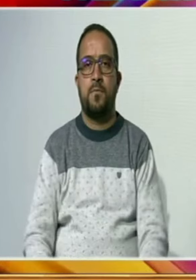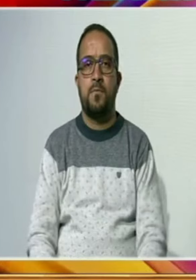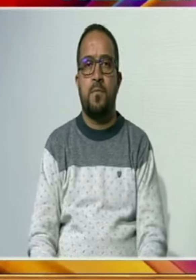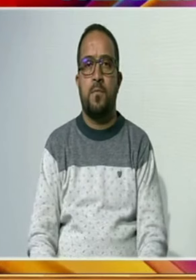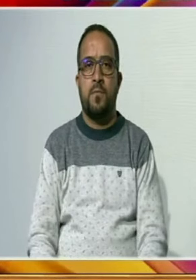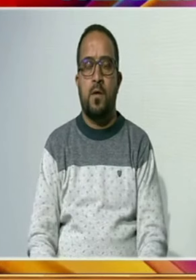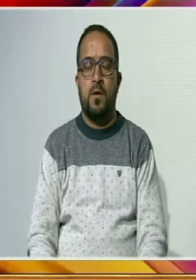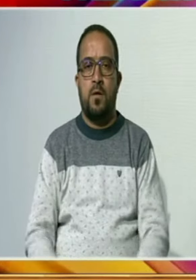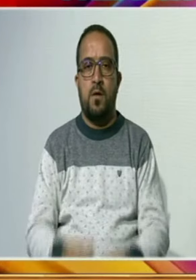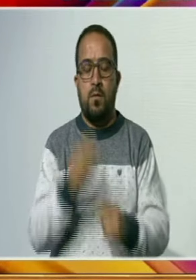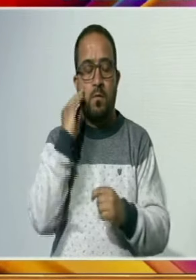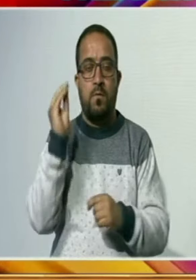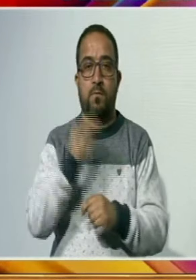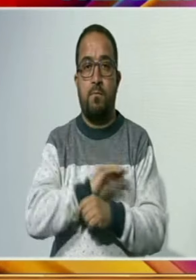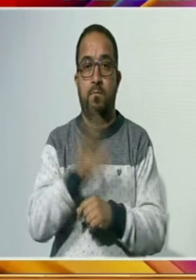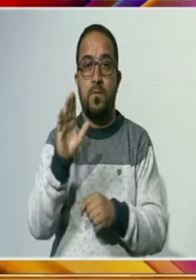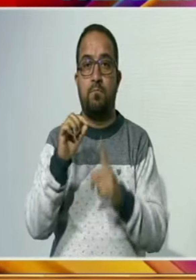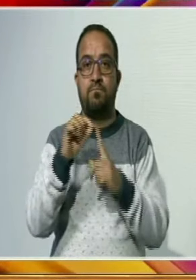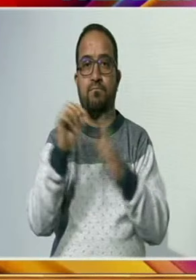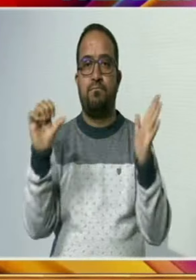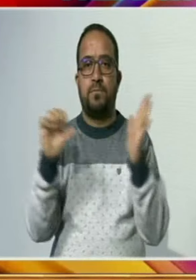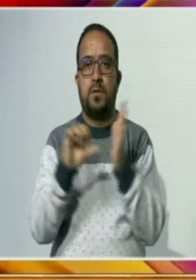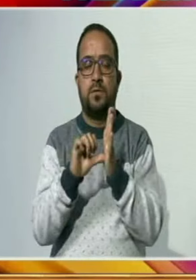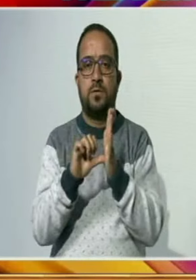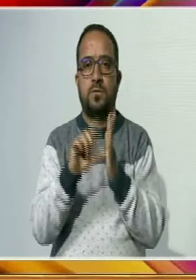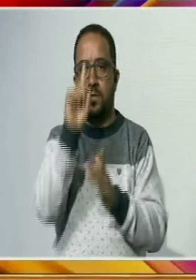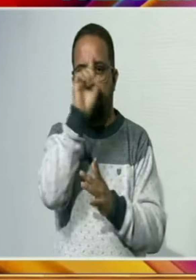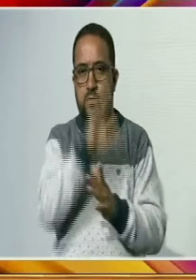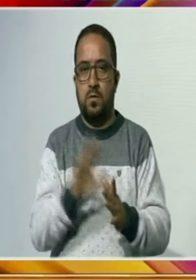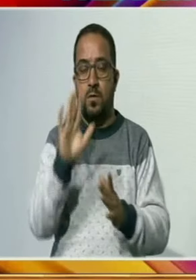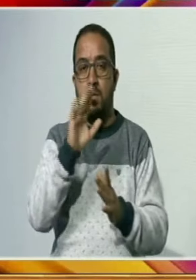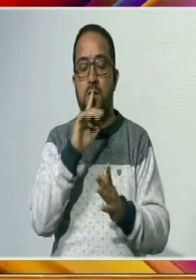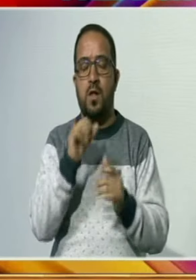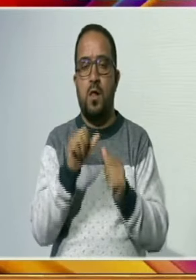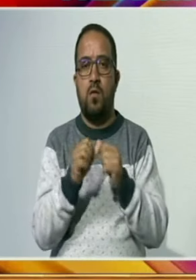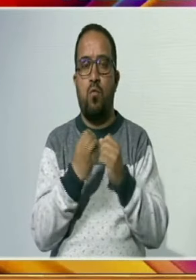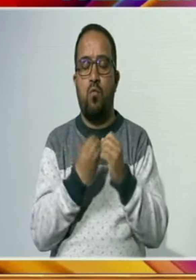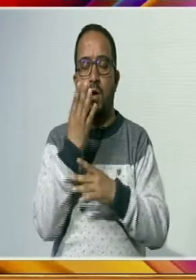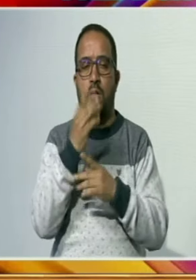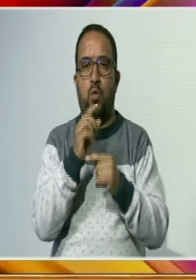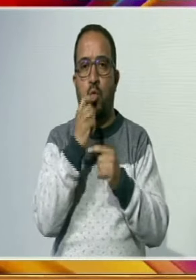اپنے پیغام میں صدر جمہوریہ نے کہا کہ سماجی تبدیلیوں کے علم بردار